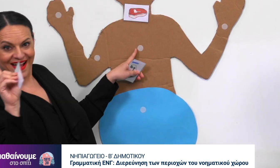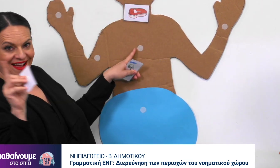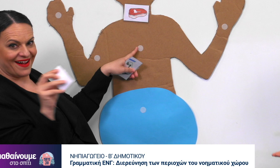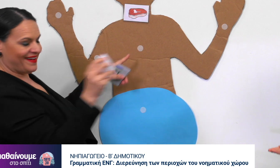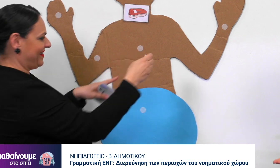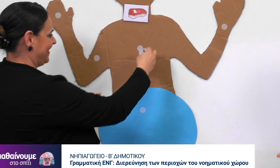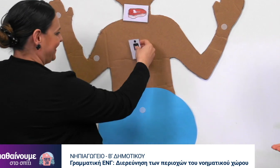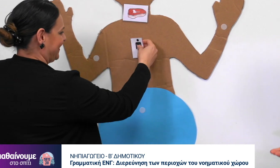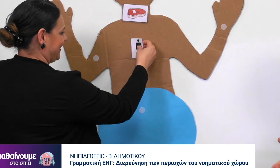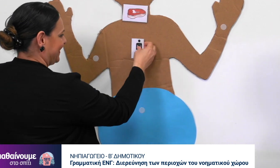στήθος. Στον κορμό.